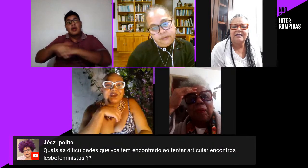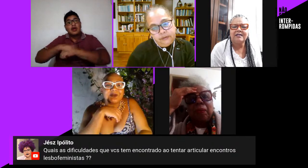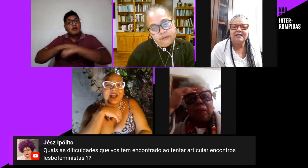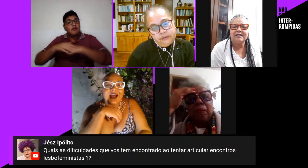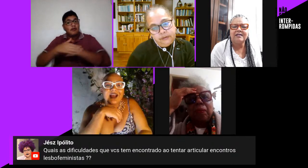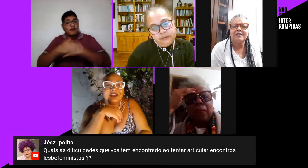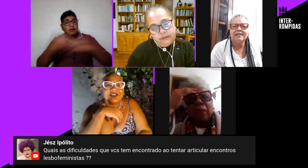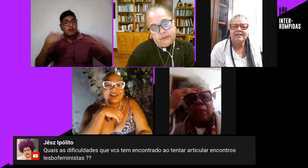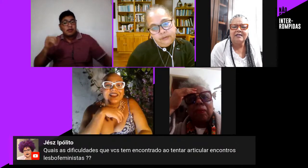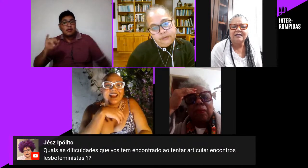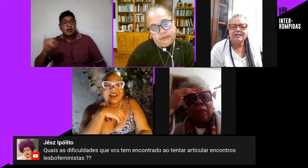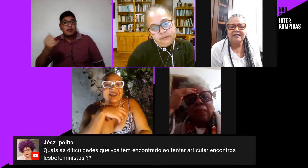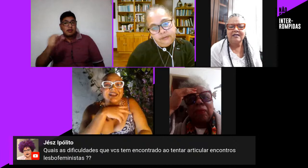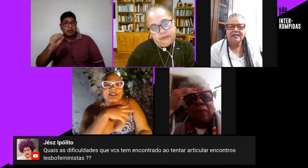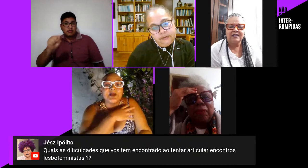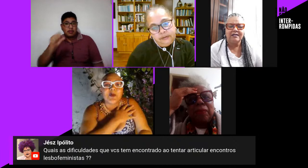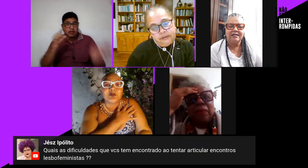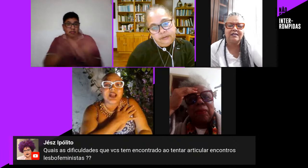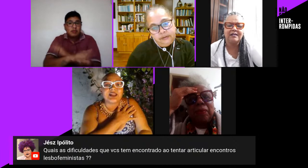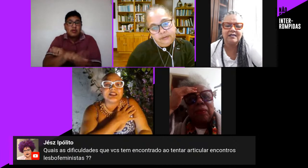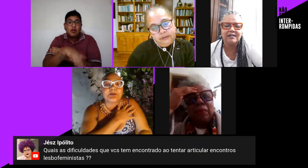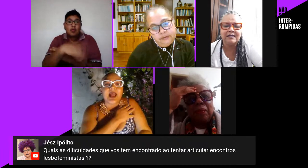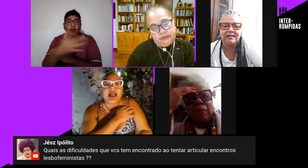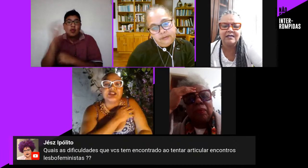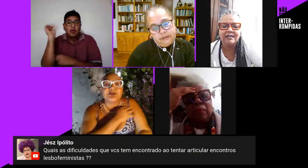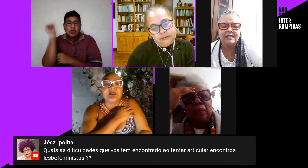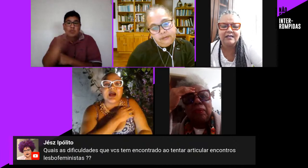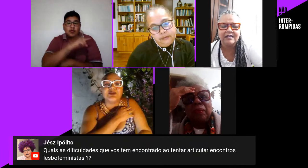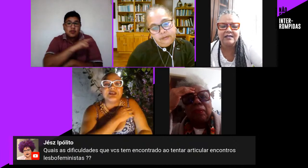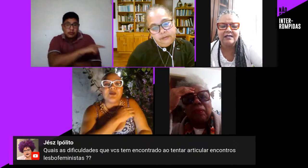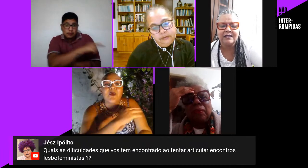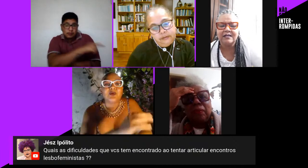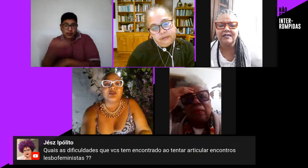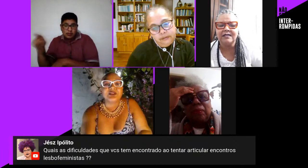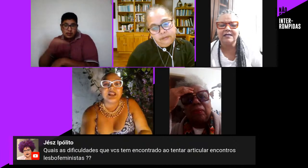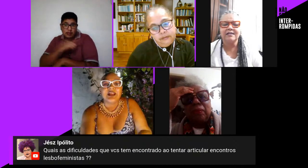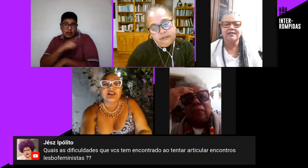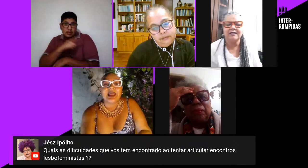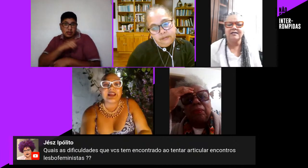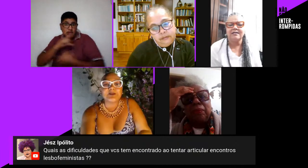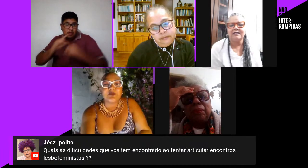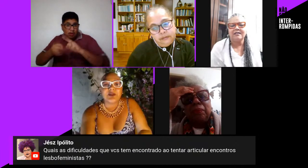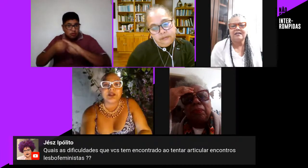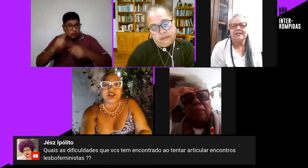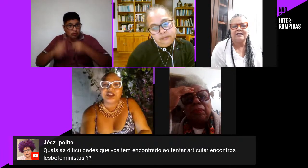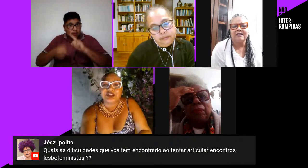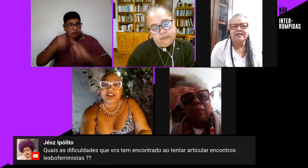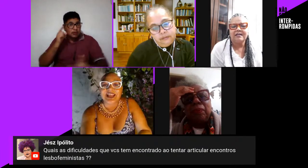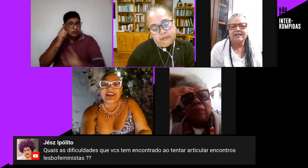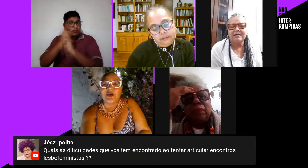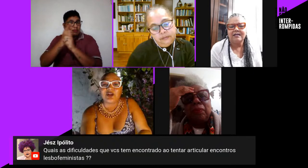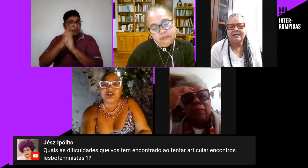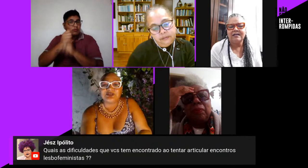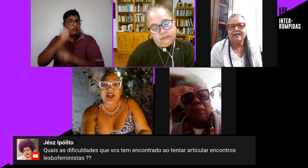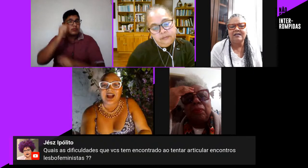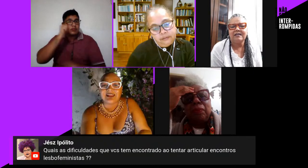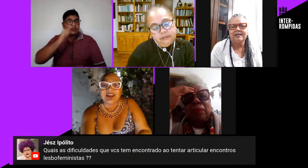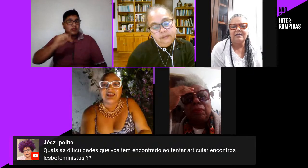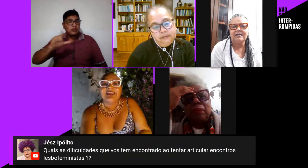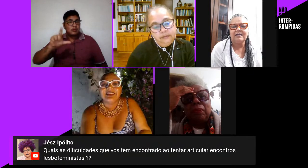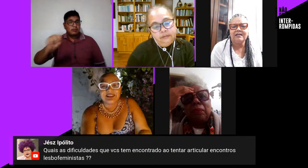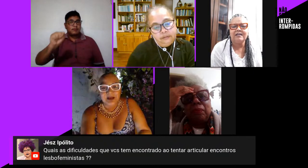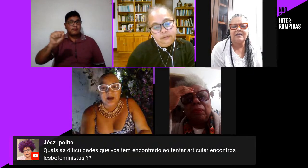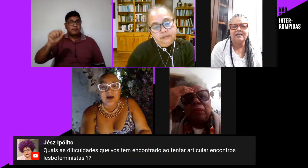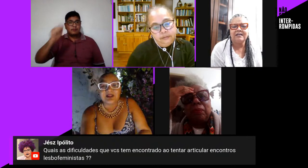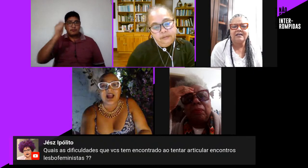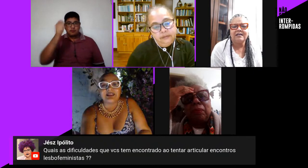Hipólito que pergunta quais são as dificuldades que tem sido encontradas para articular os encontros lesbo